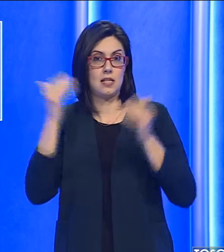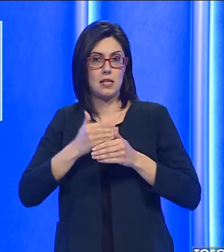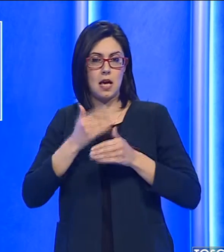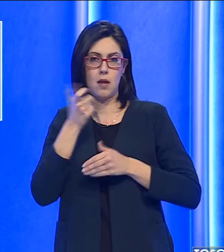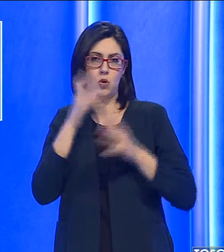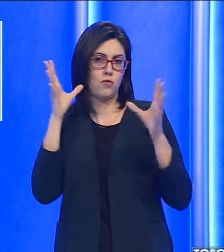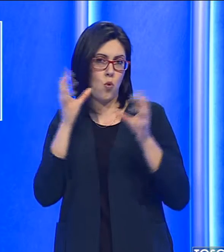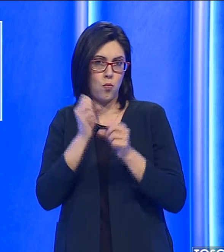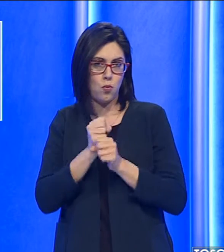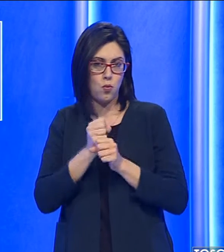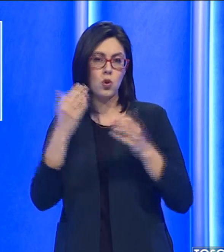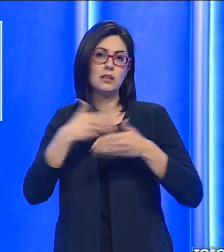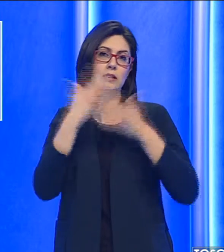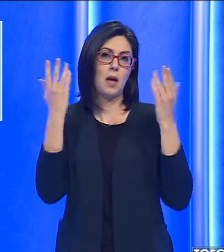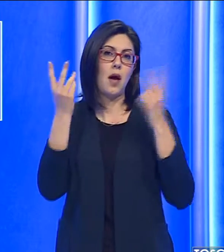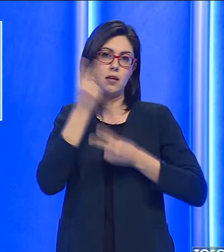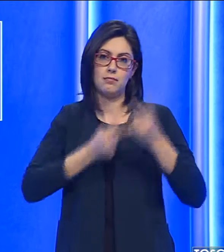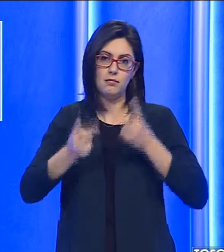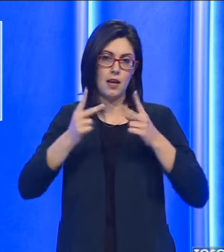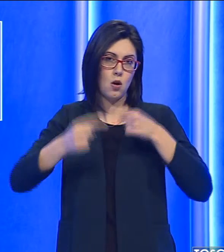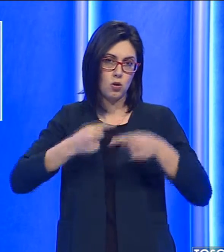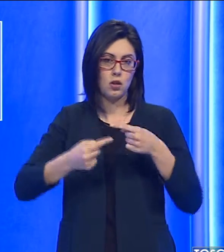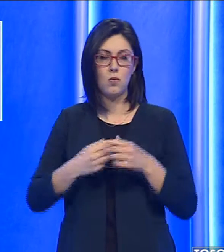del buio e riprese stamani all'alba.